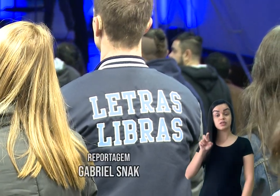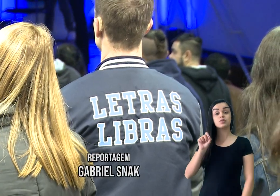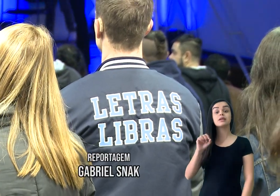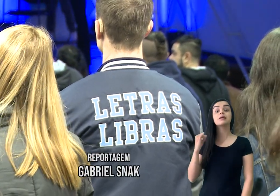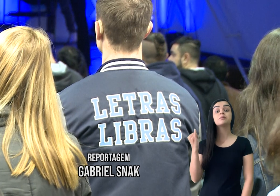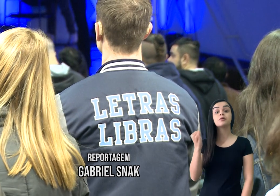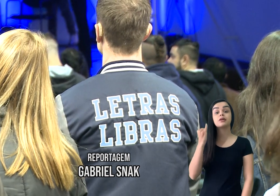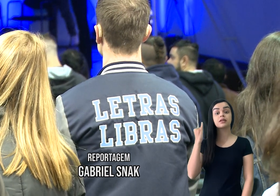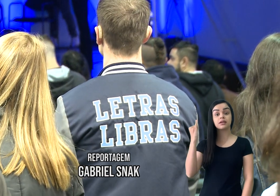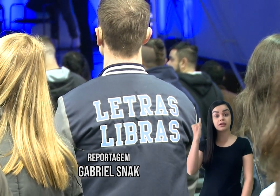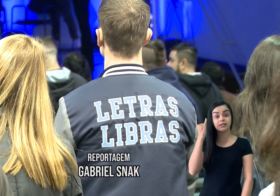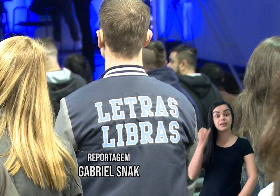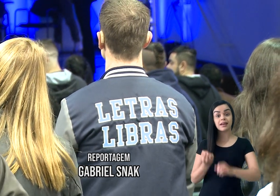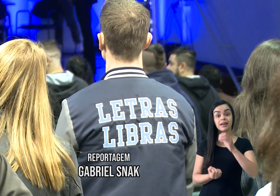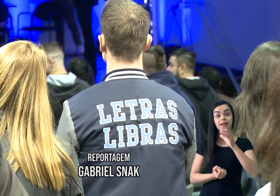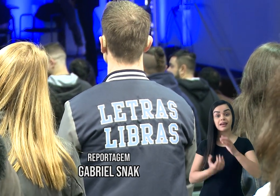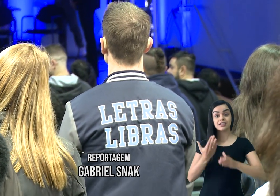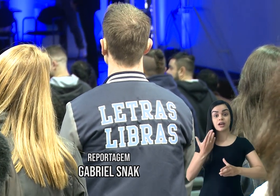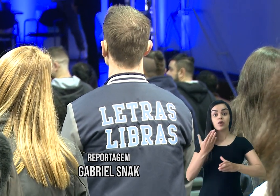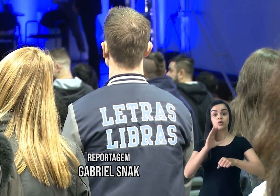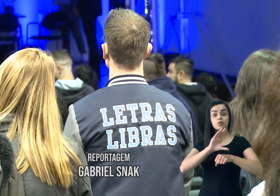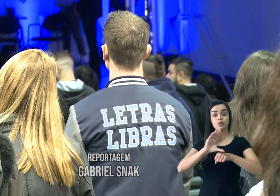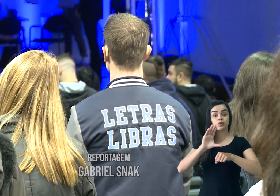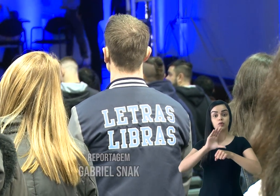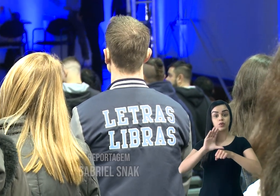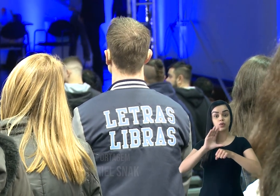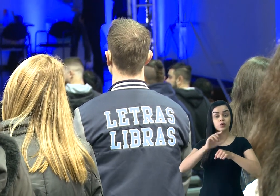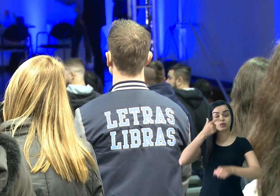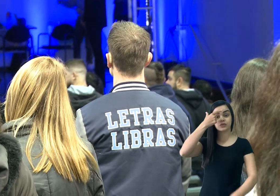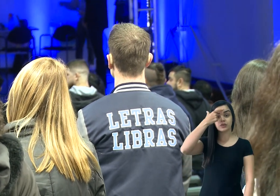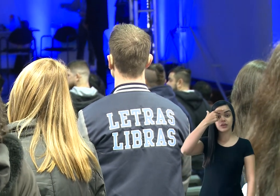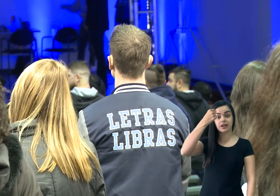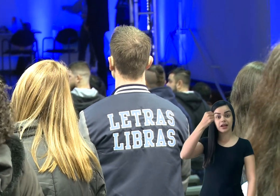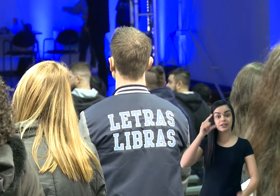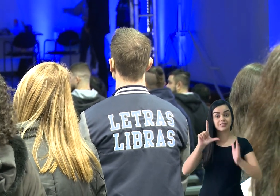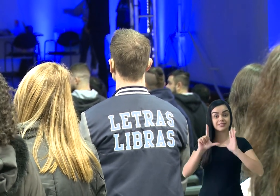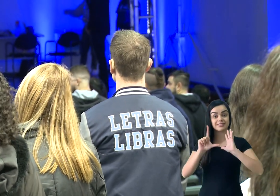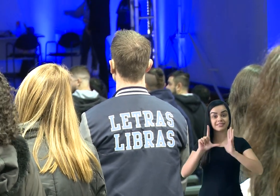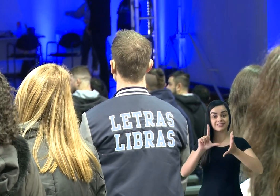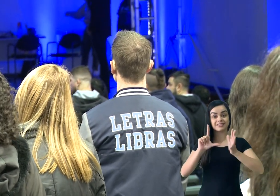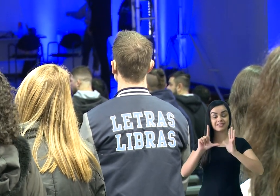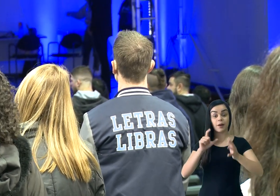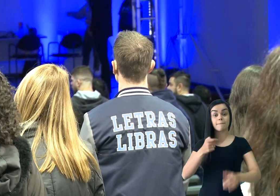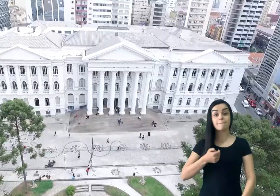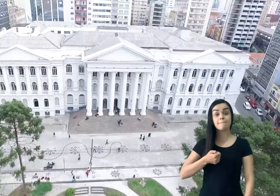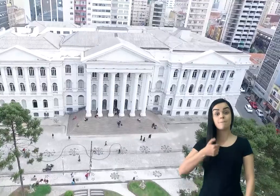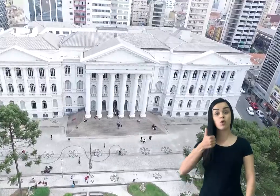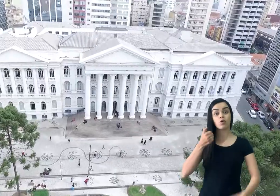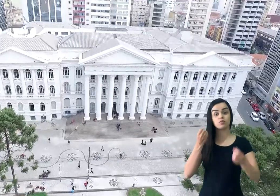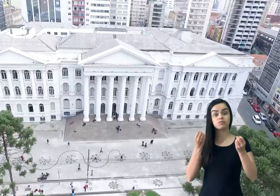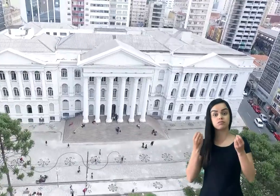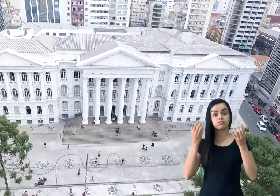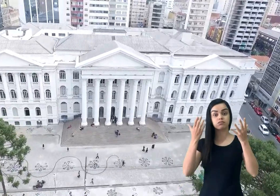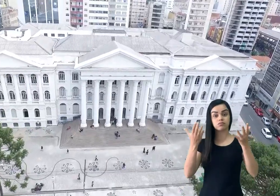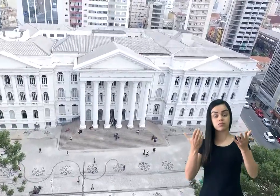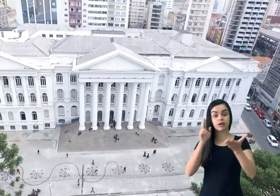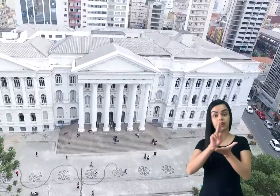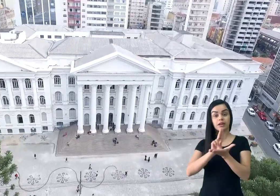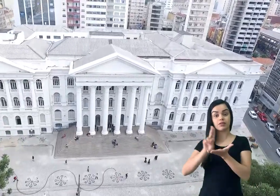outro passo importante foi dado com a criação do curso de graduação em Letras Libras. E é um dos poucos ofertados em